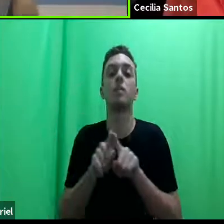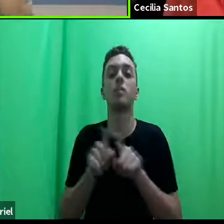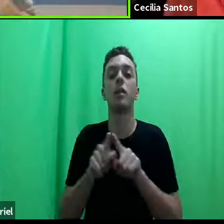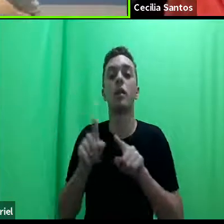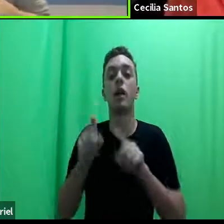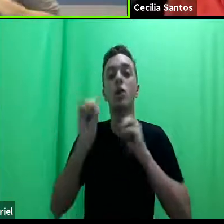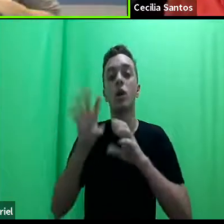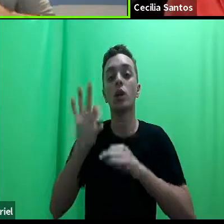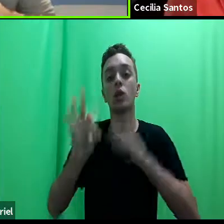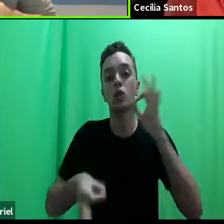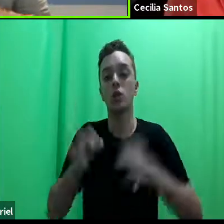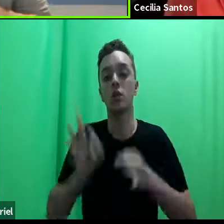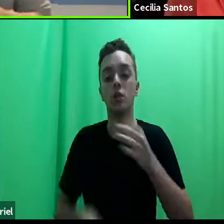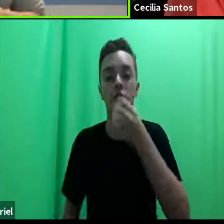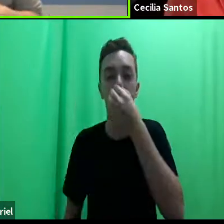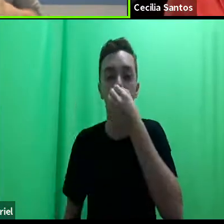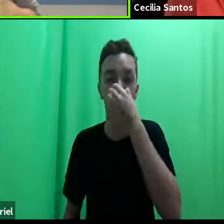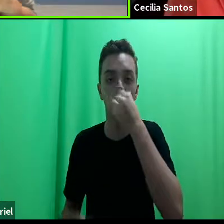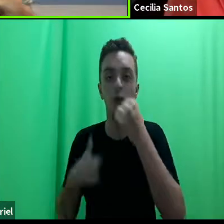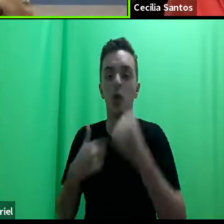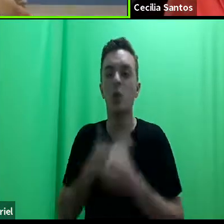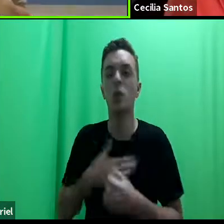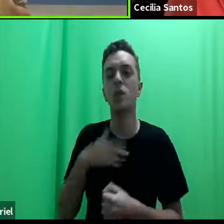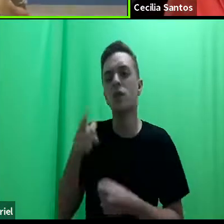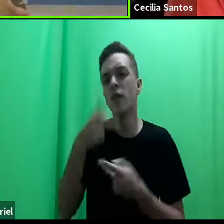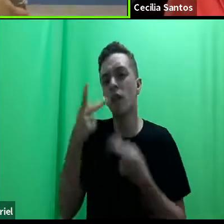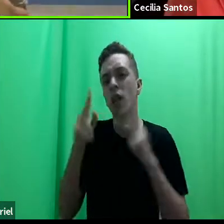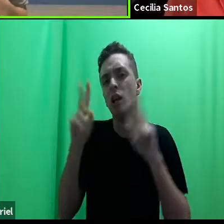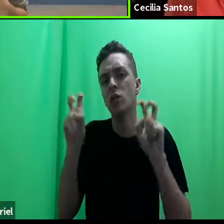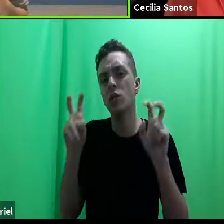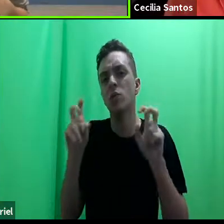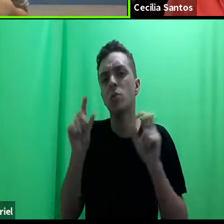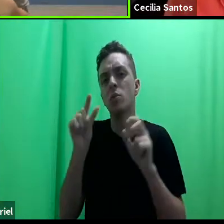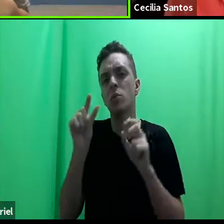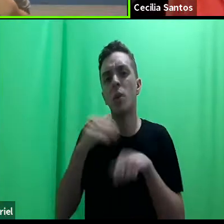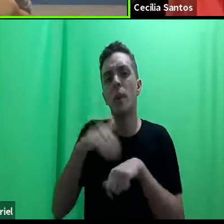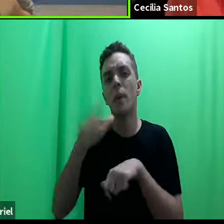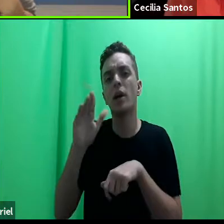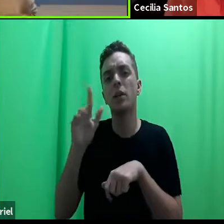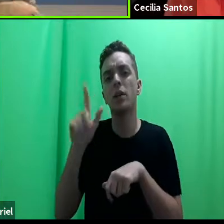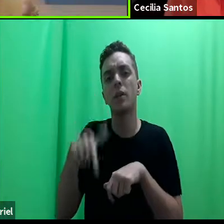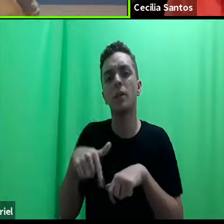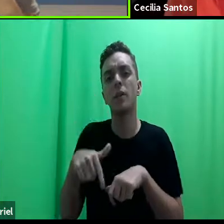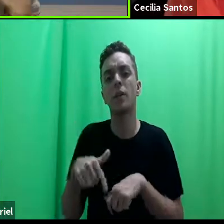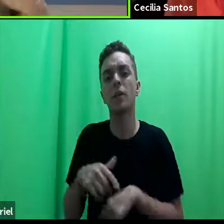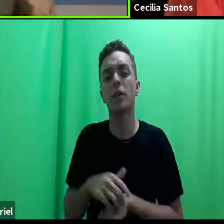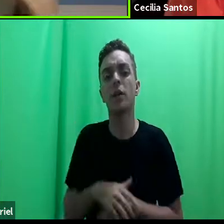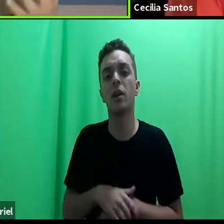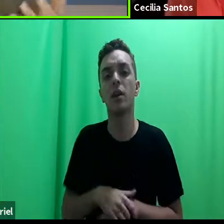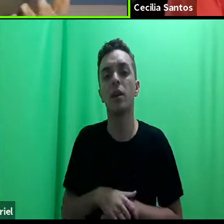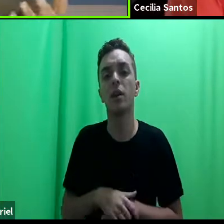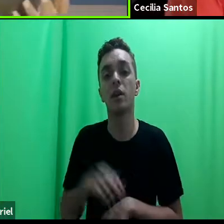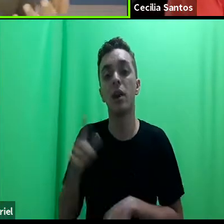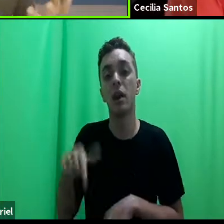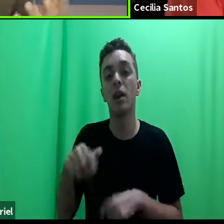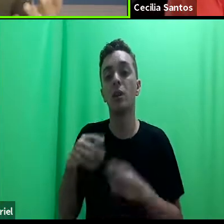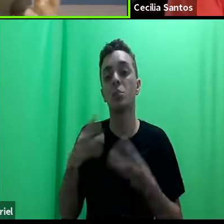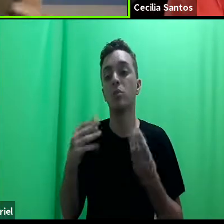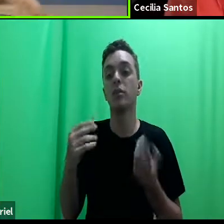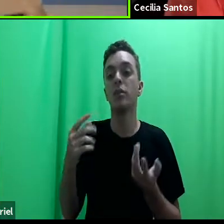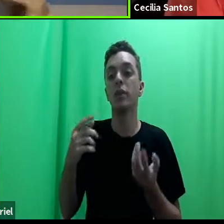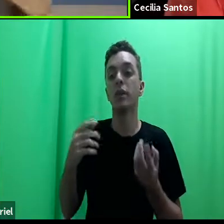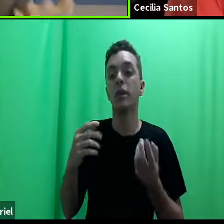acho que tem uma coisa que eu gostaria que a senhora complementasse um pouquinho, conversasse um pouquinho mais com a gente que causa muito estranhamento nos